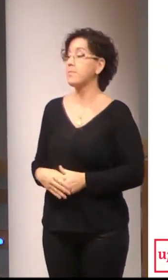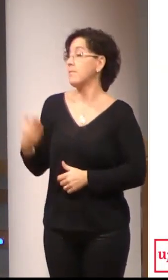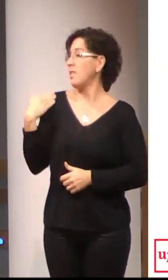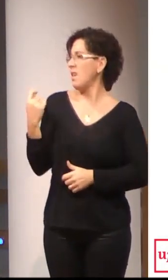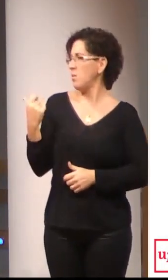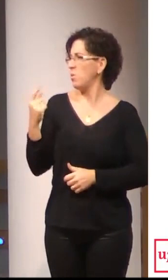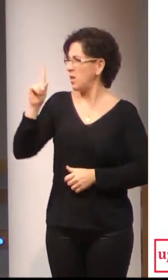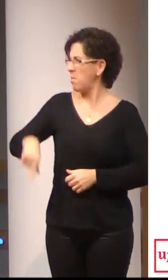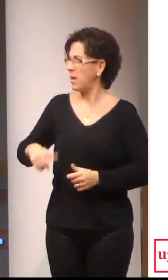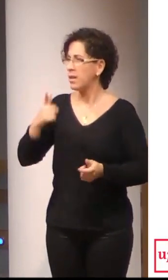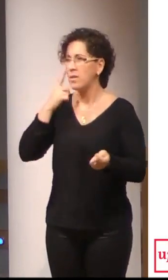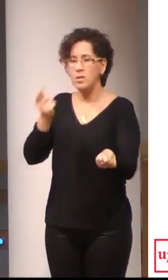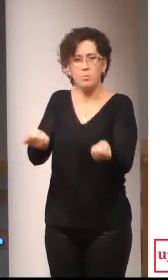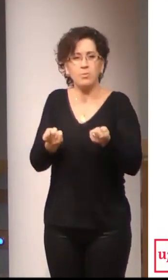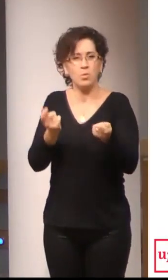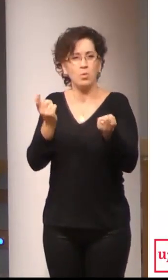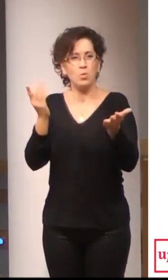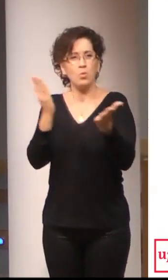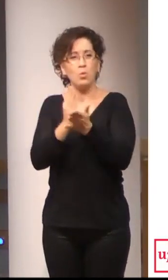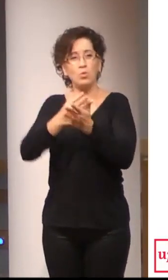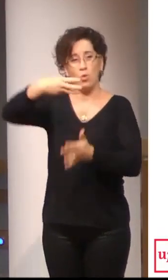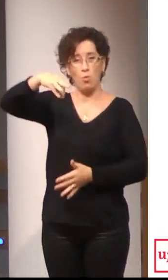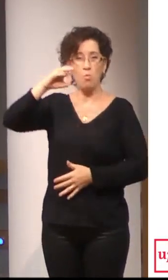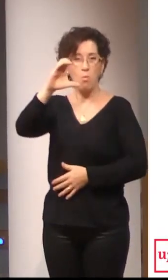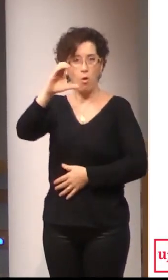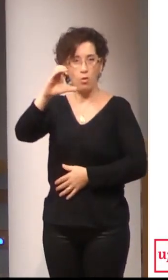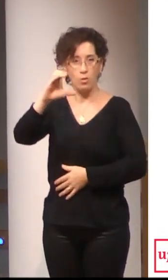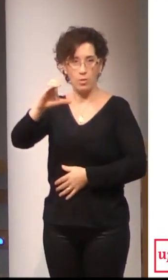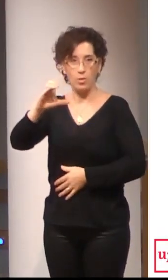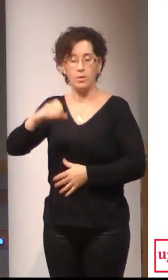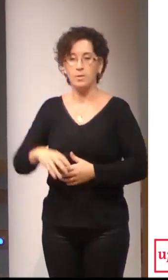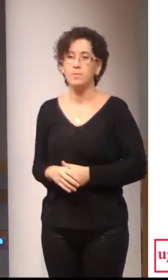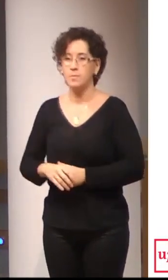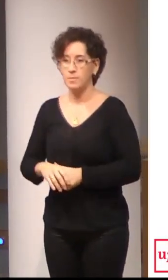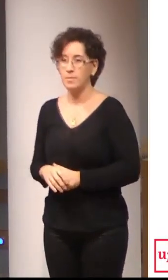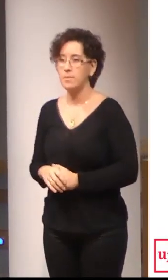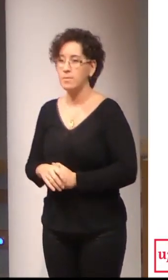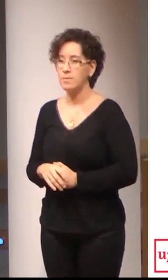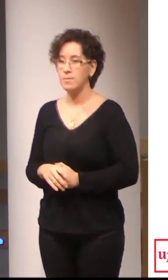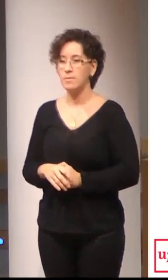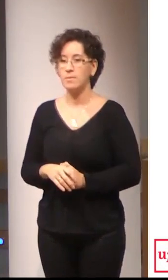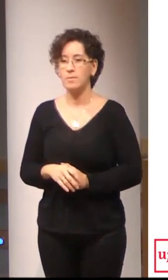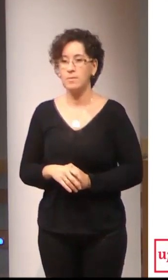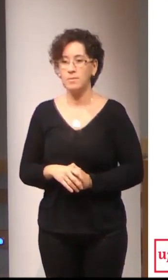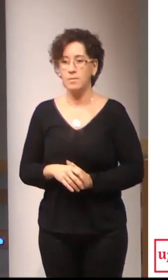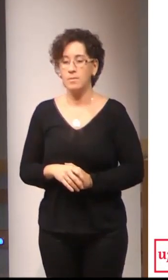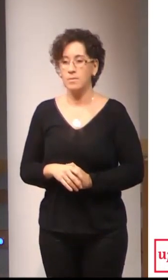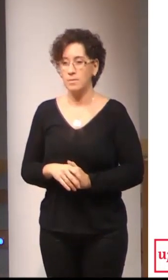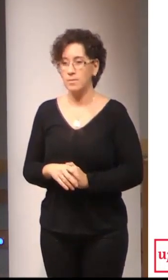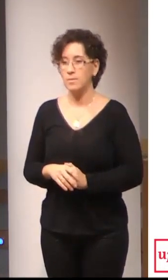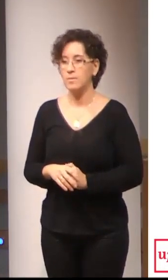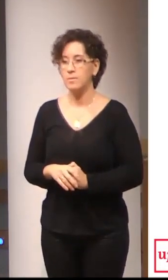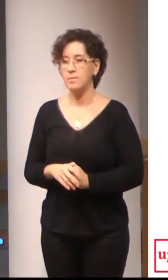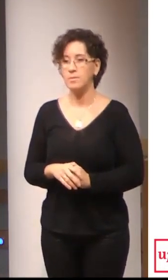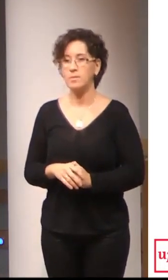coordinado un curso masivo, un MOC, Parlam amb les mans, Catascol tu en vos ulls, Iniciación a la lengua de signos catalana.